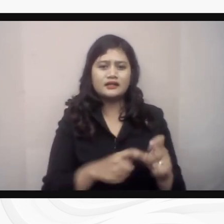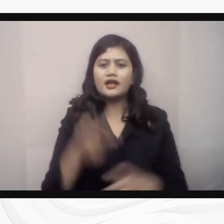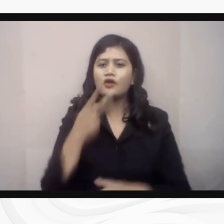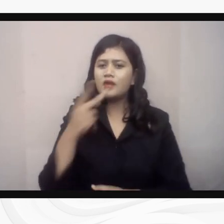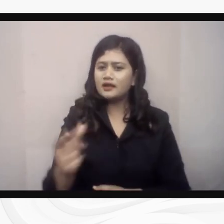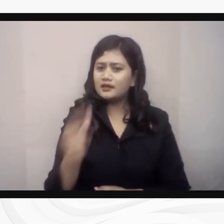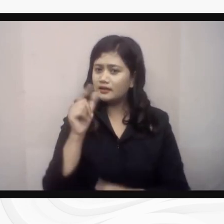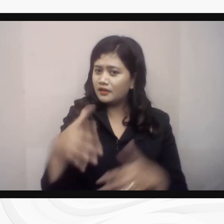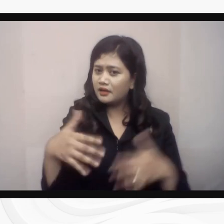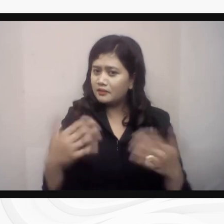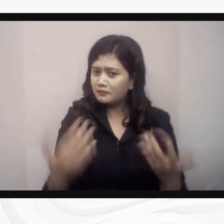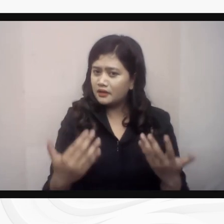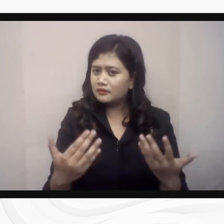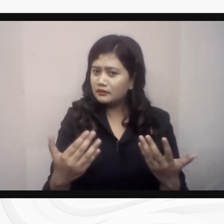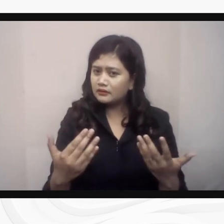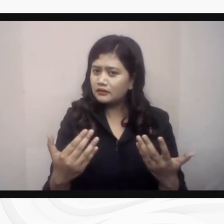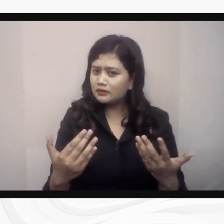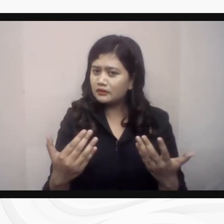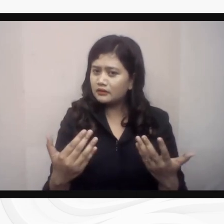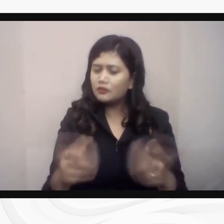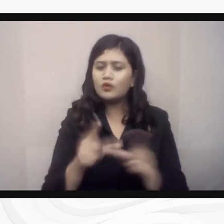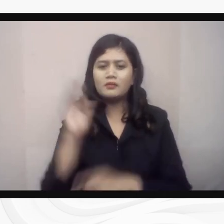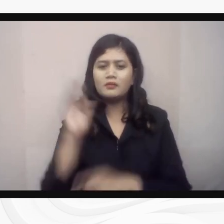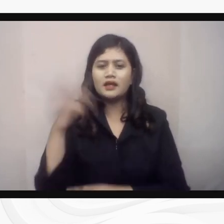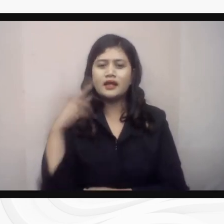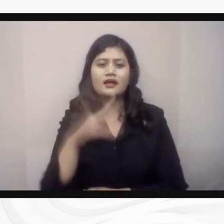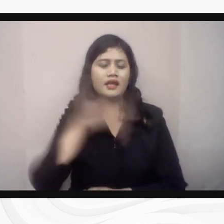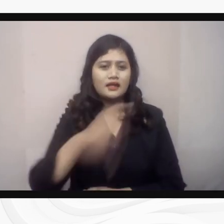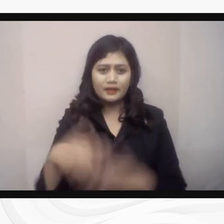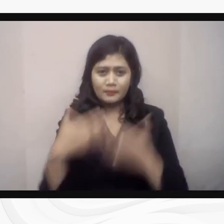hasil dari webinar kita sehari ini. Terima kasih.